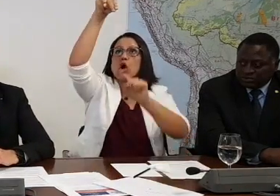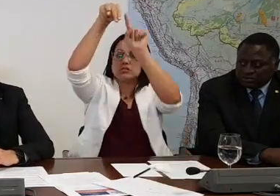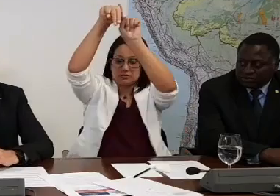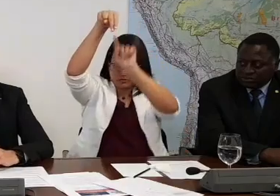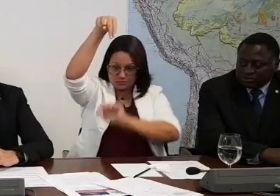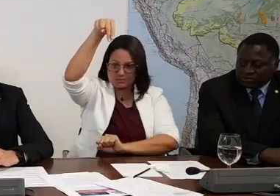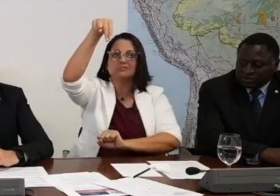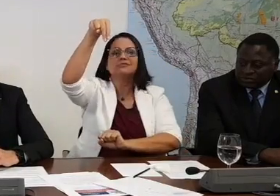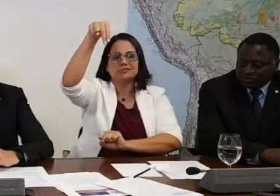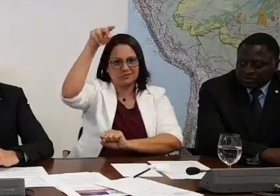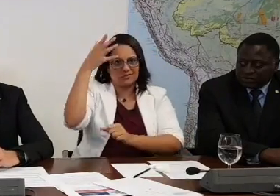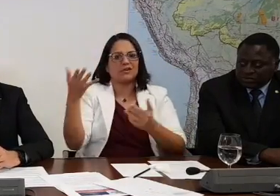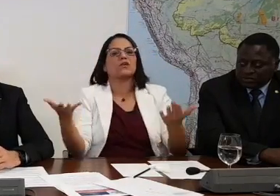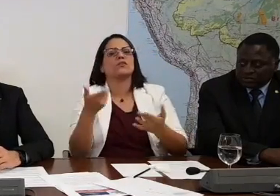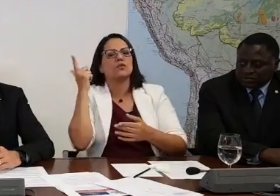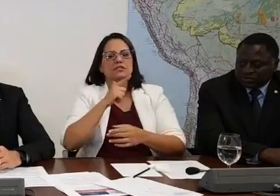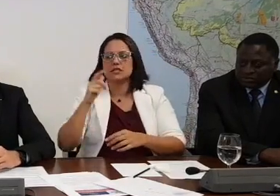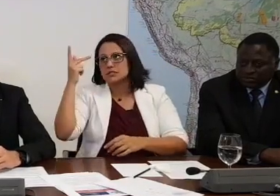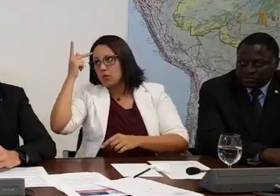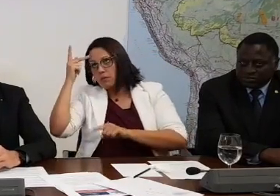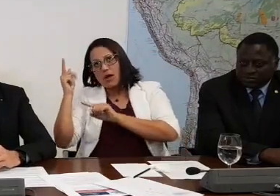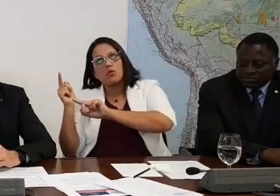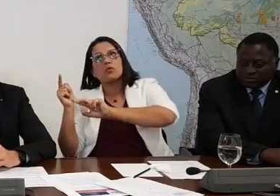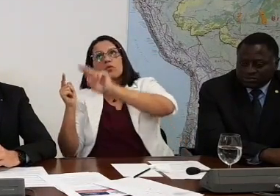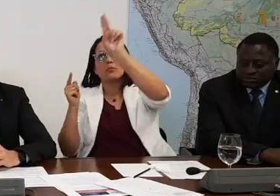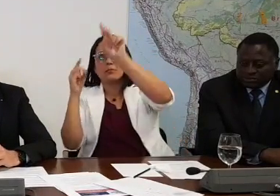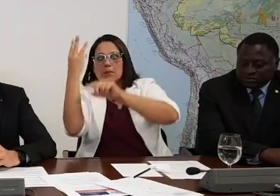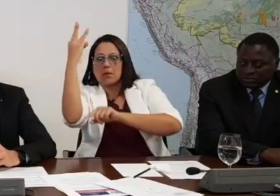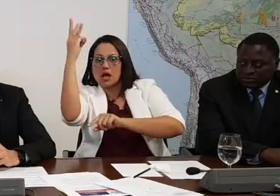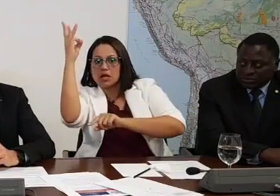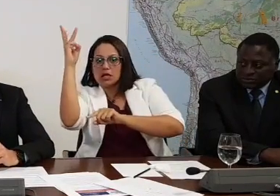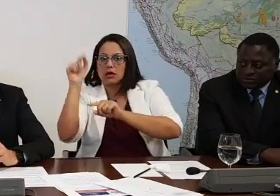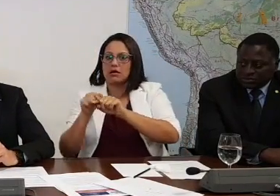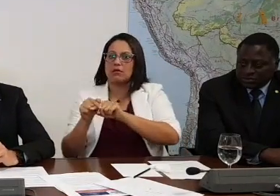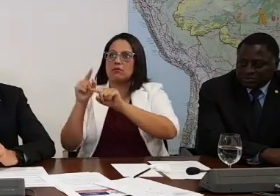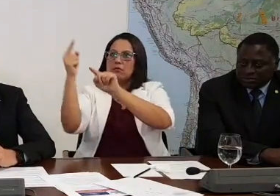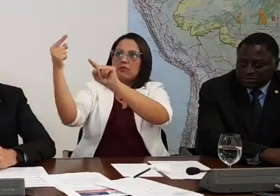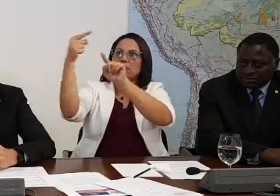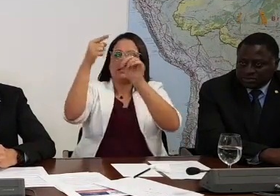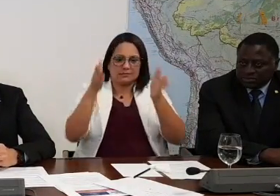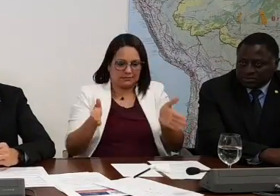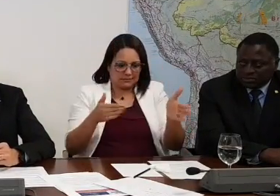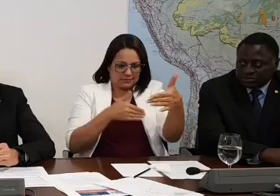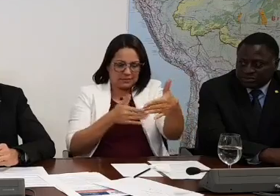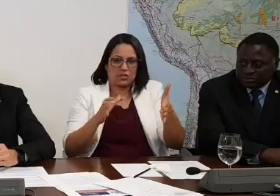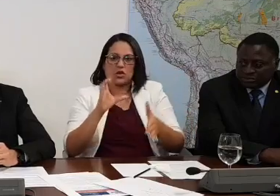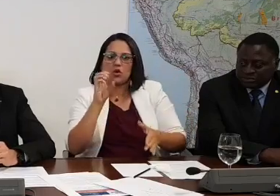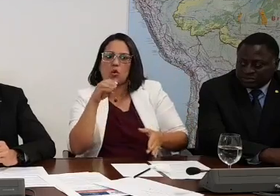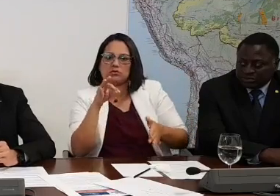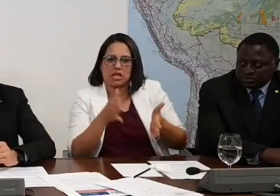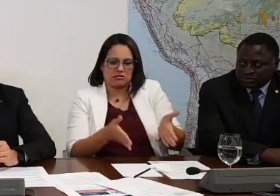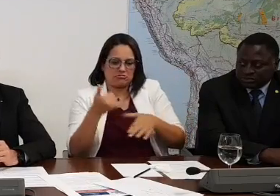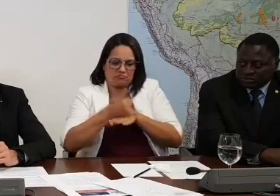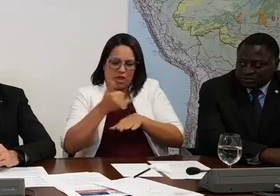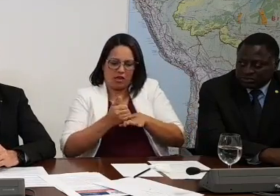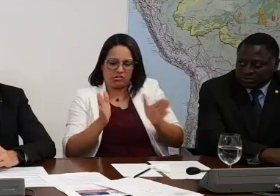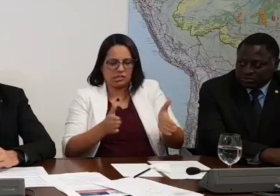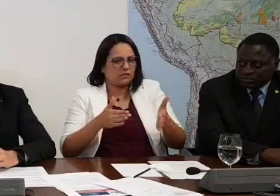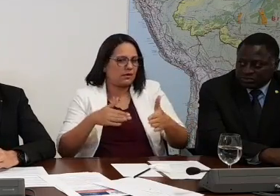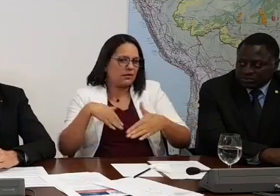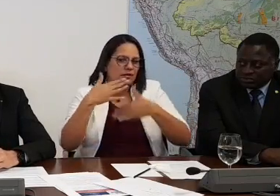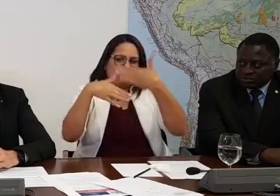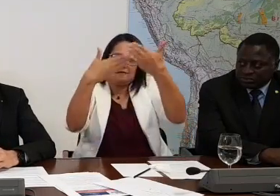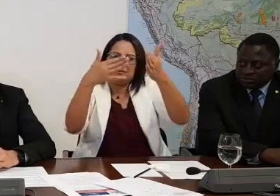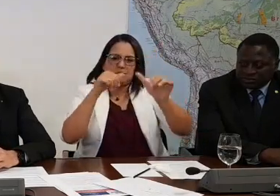São Paulo pro Maranhão, do Maranhão pra São Paulo, carregando o comódico, carregando o contêiner, então é desenvolvimento,